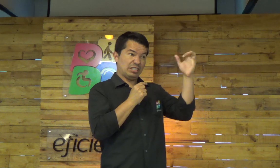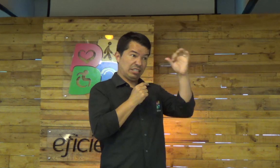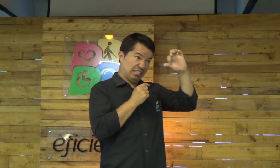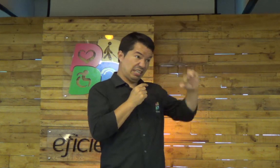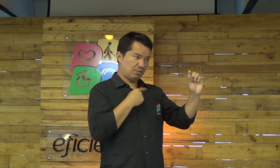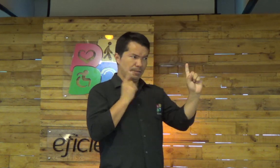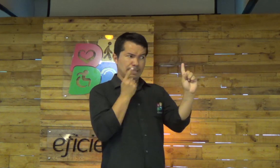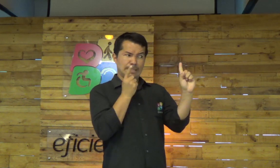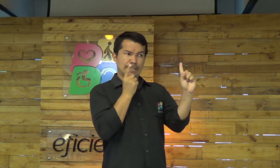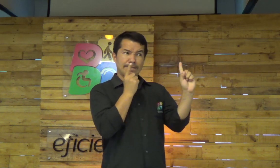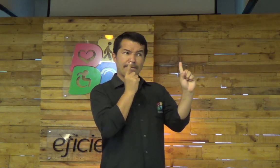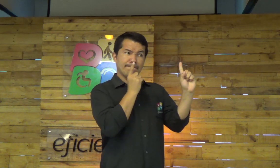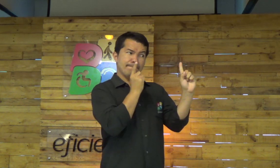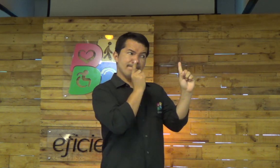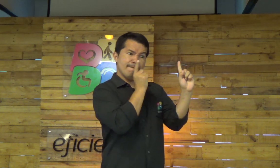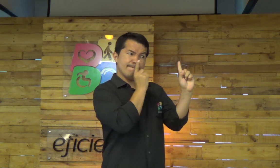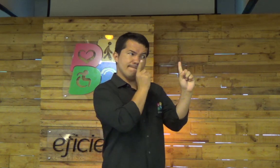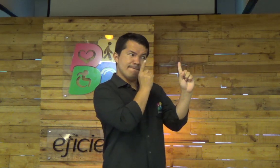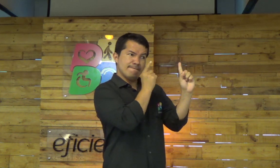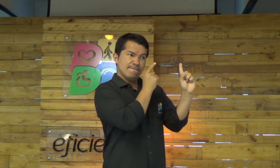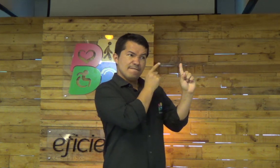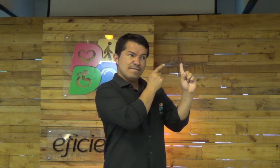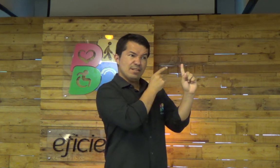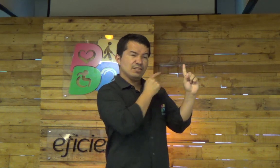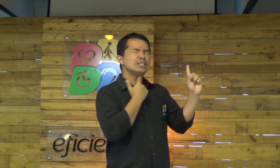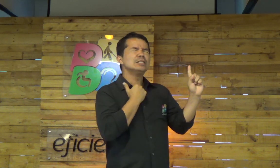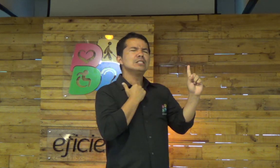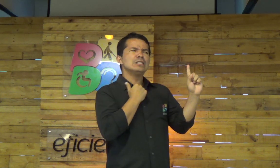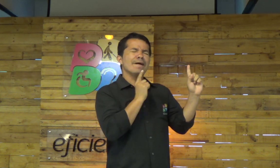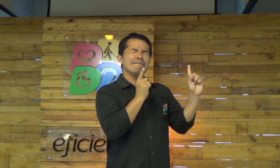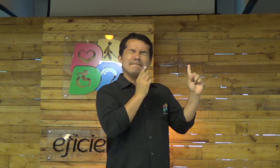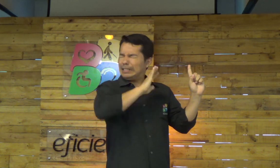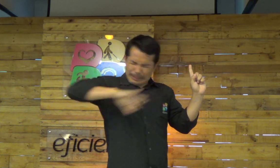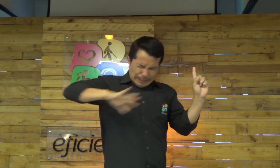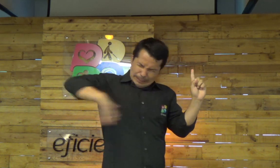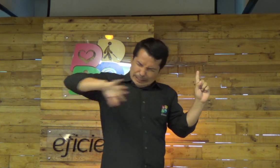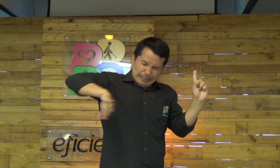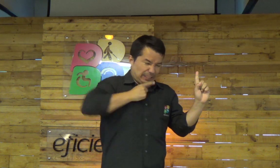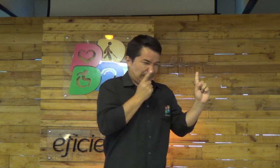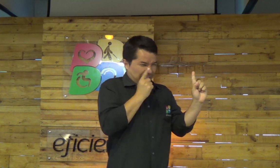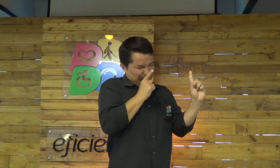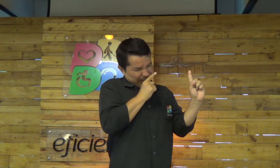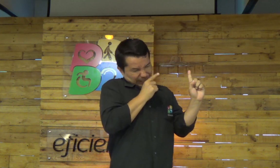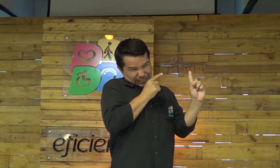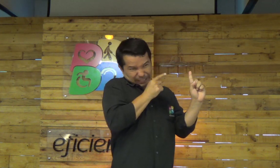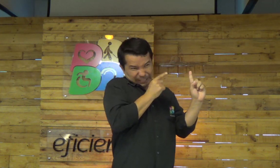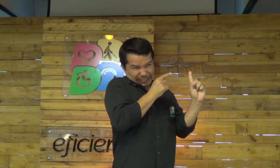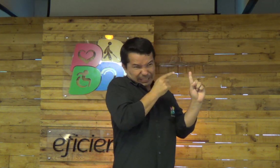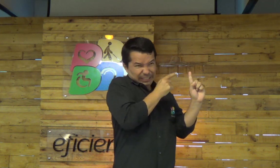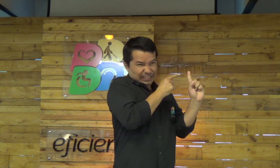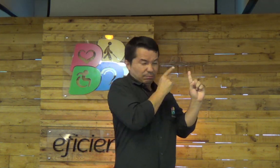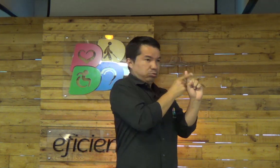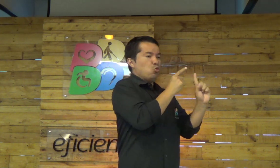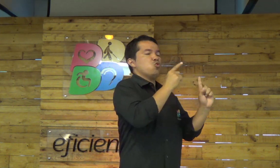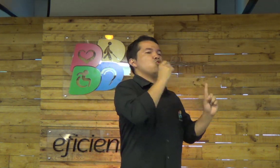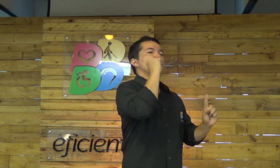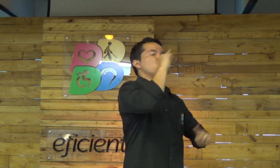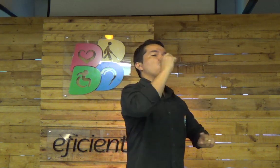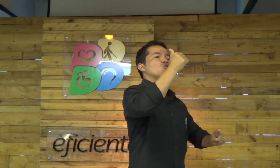Jesus... Ele que é perfeito, que não. E eu preciso deixar de lado as outras